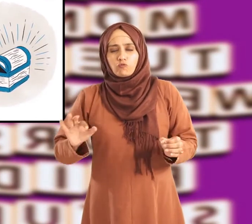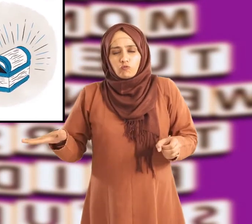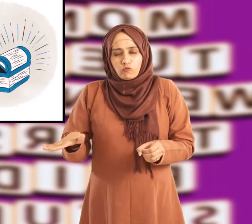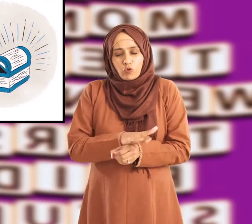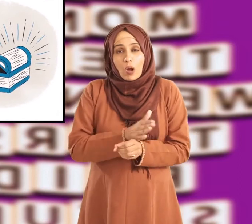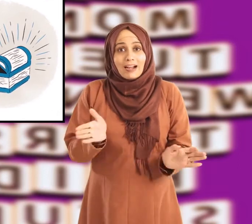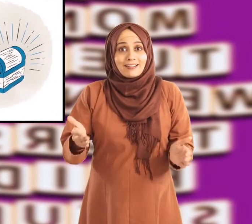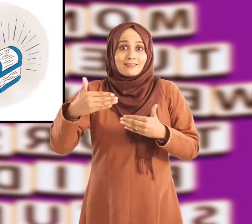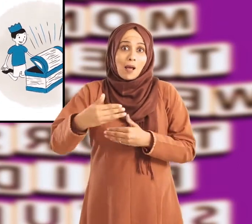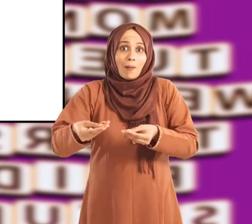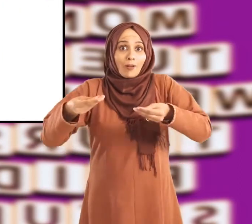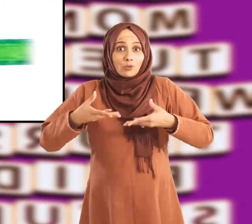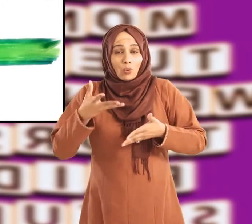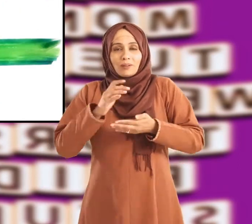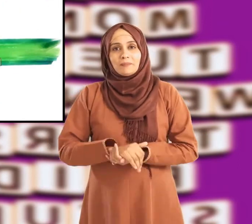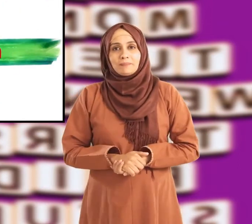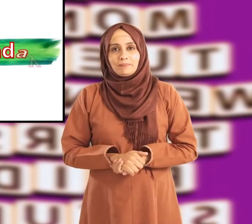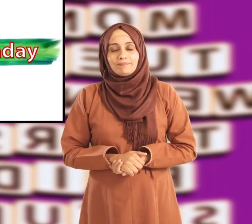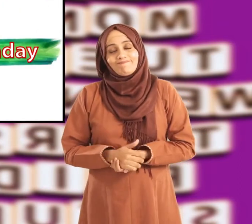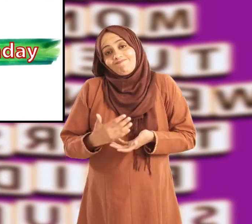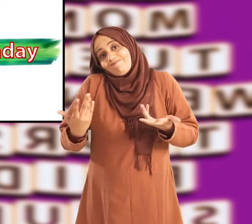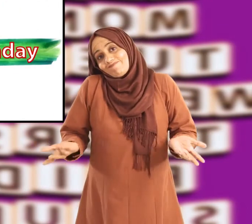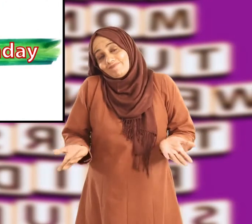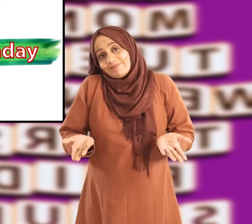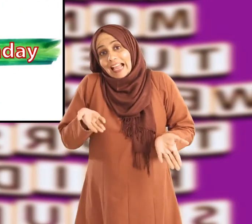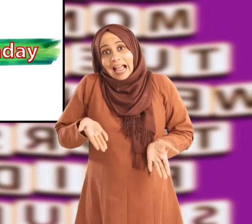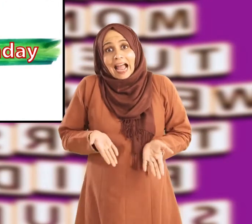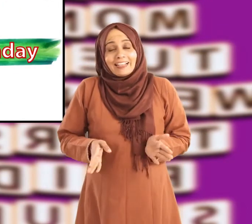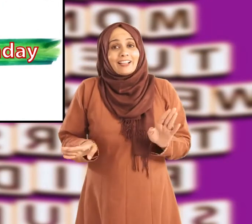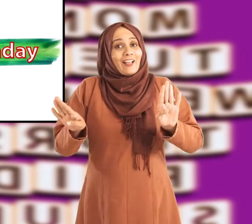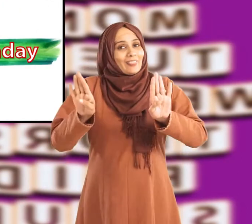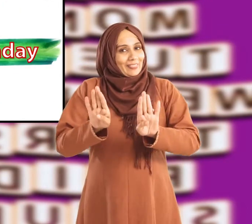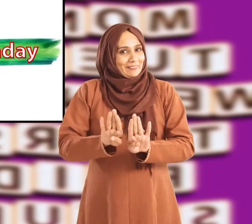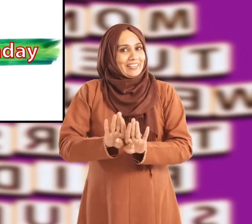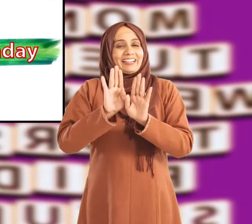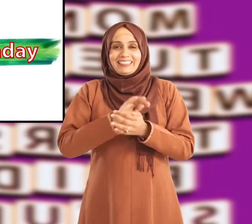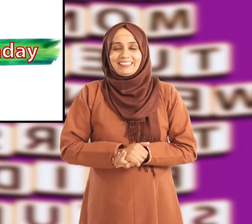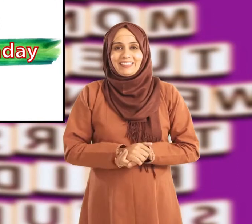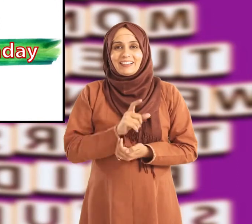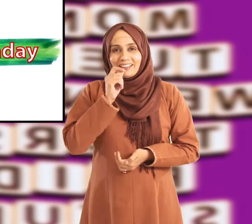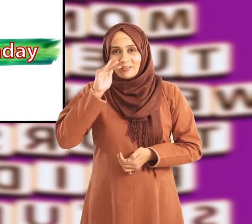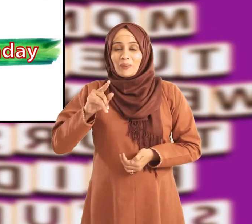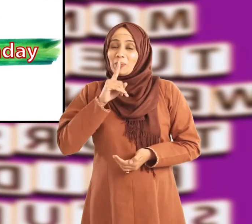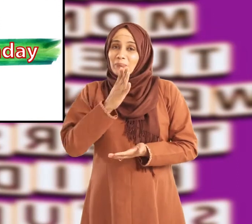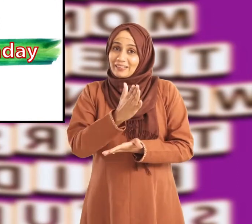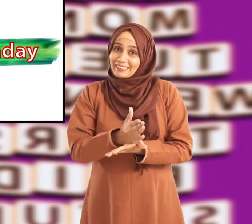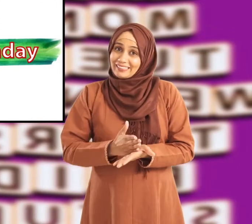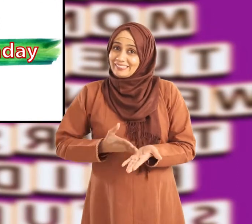ملے لو بھائی آج سنڈے ہے اور احمد کی سالگیرہ بھی ہے